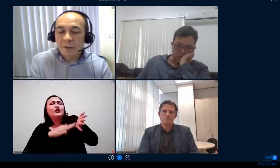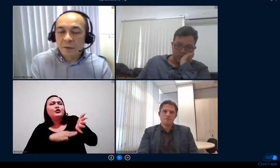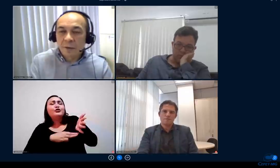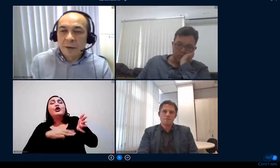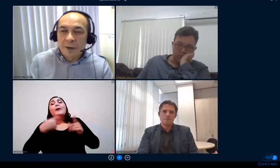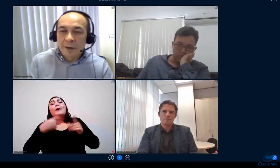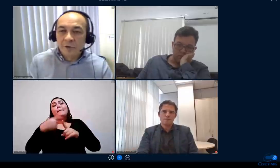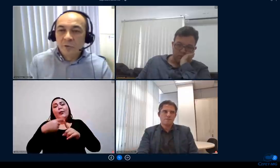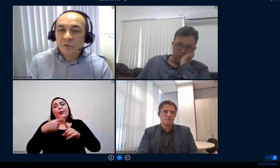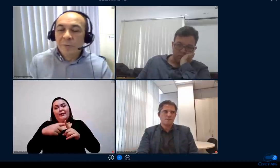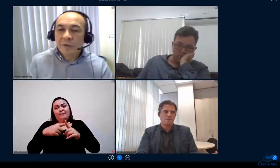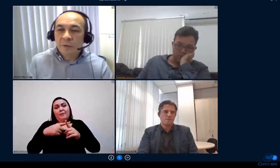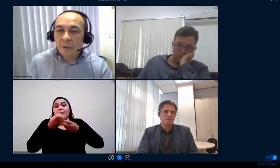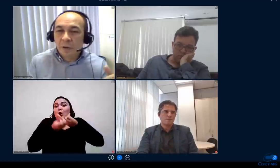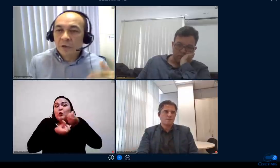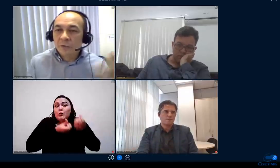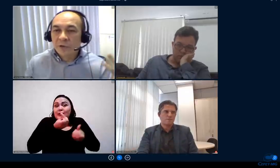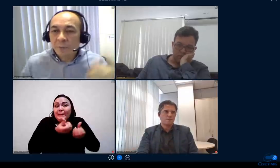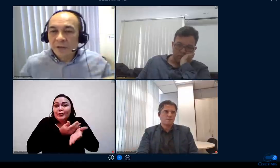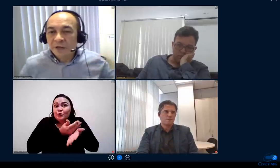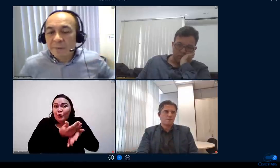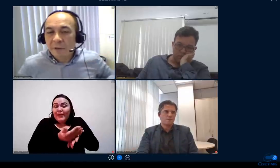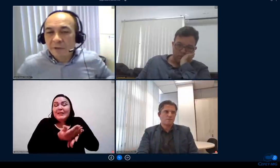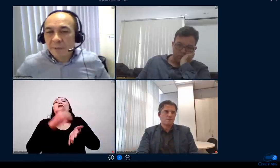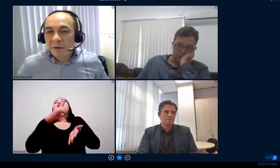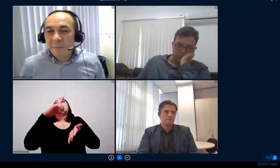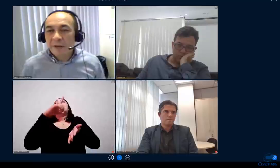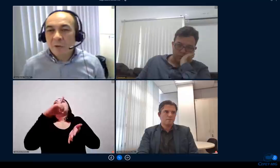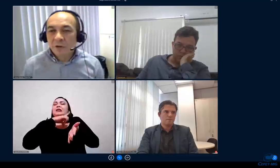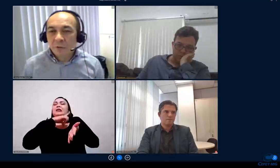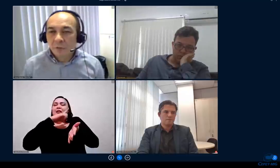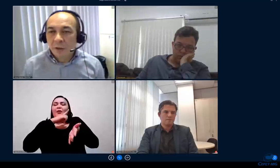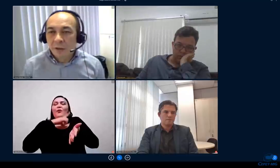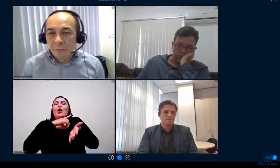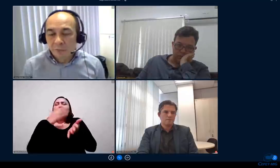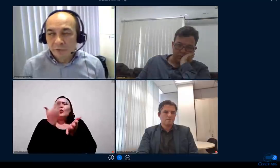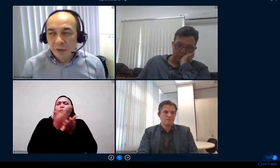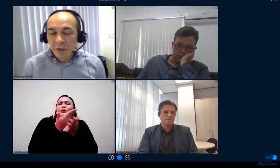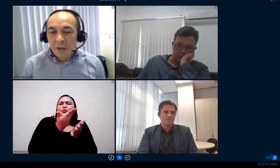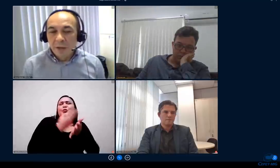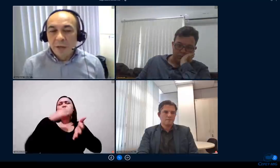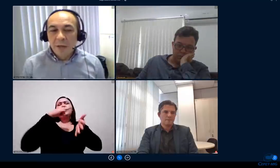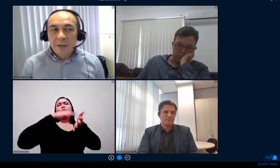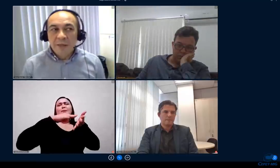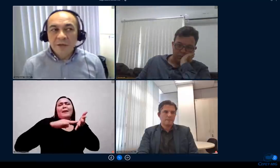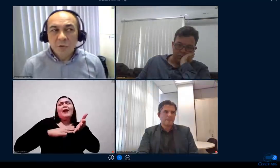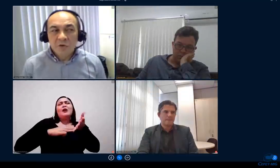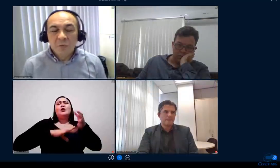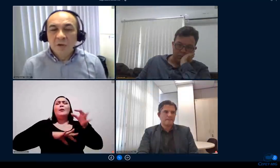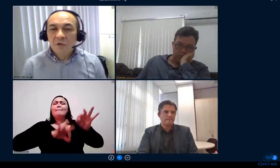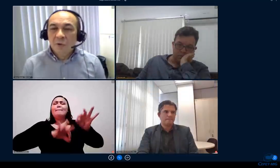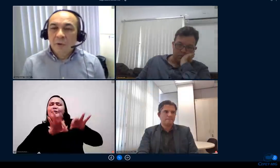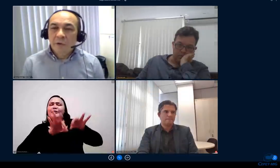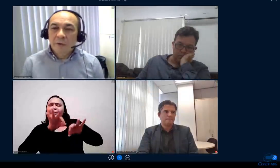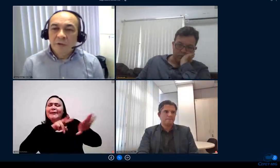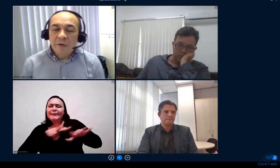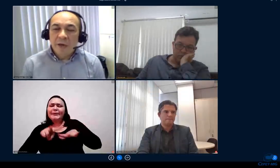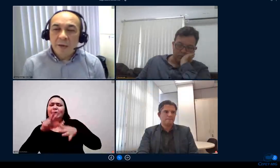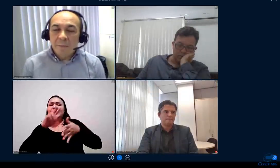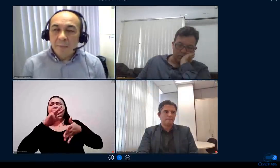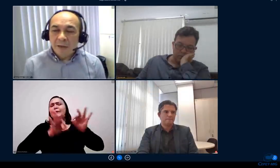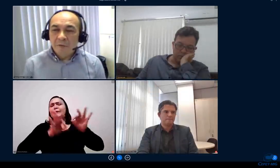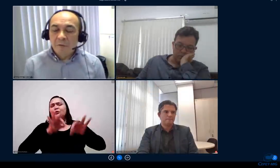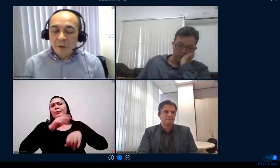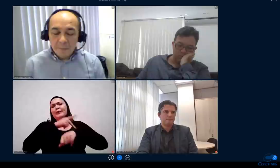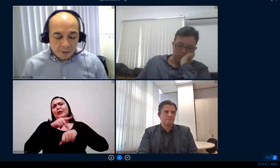tem estudos metodológicos e é o planejamento da semana pedagógica do campus e desde 2018 eles